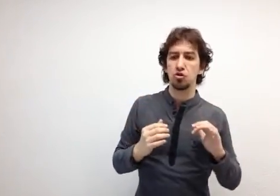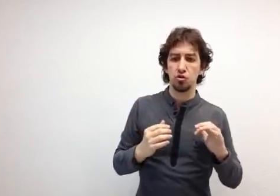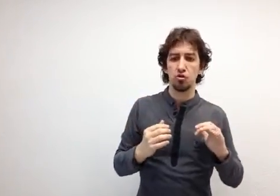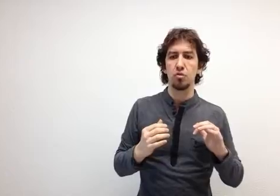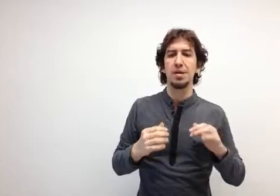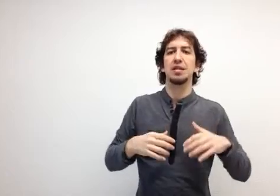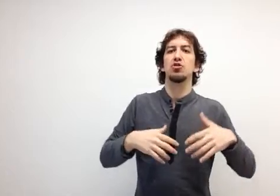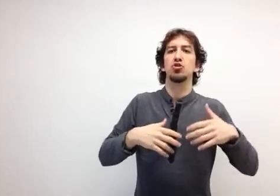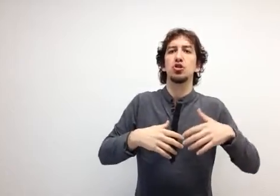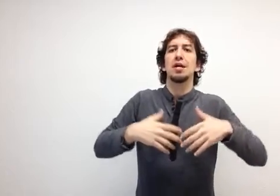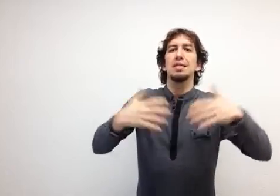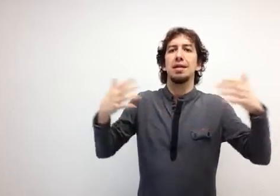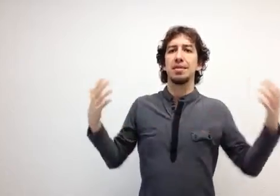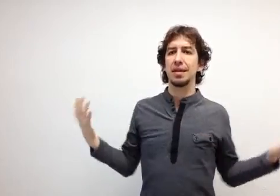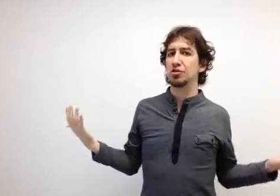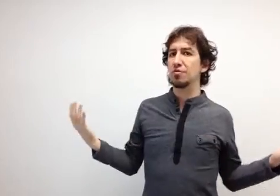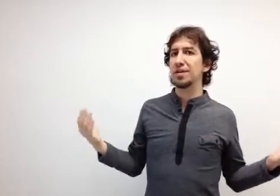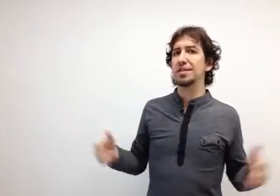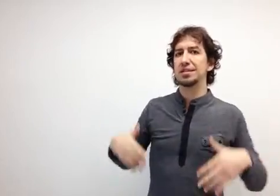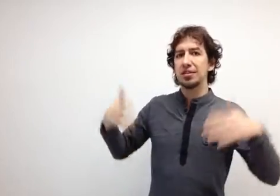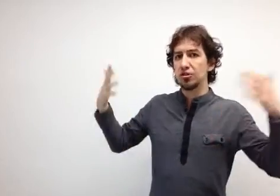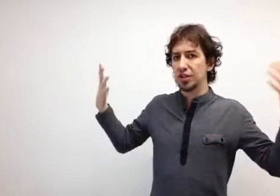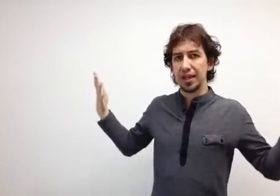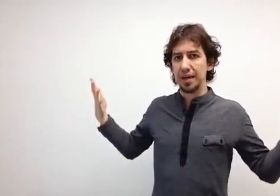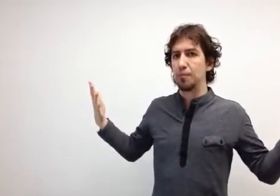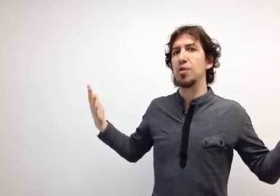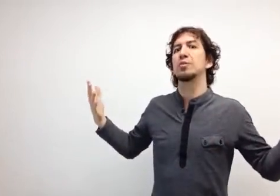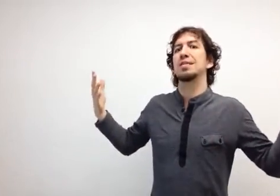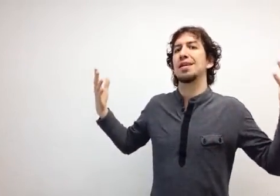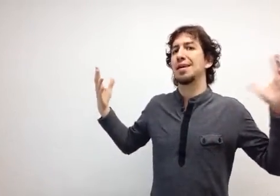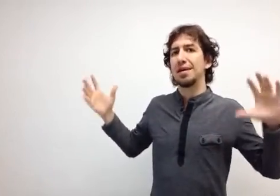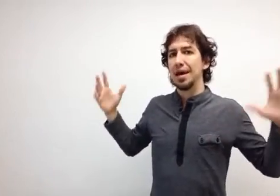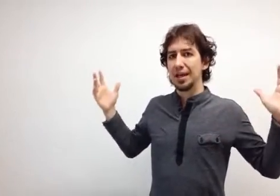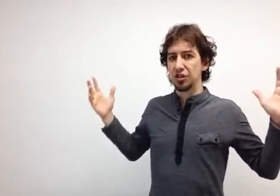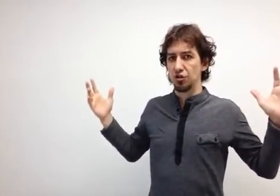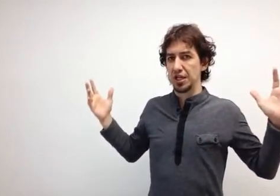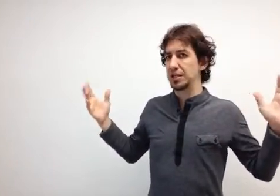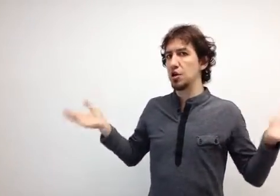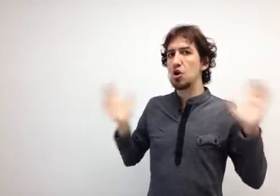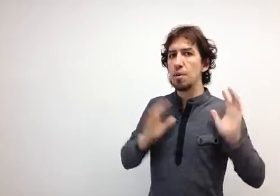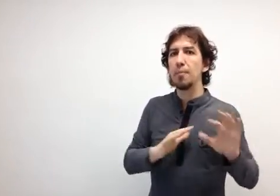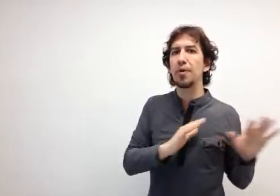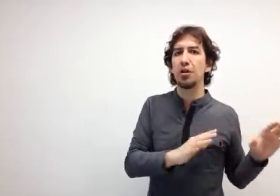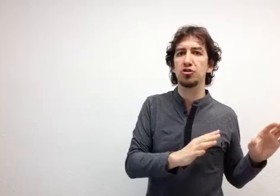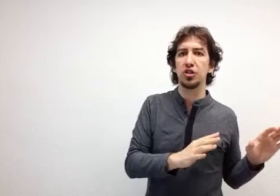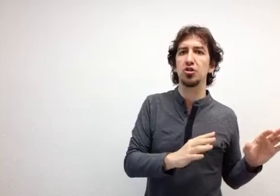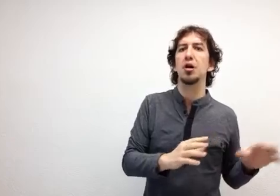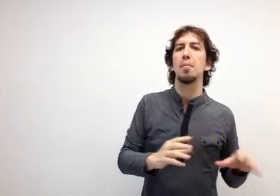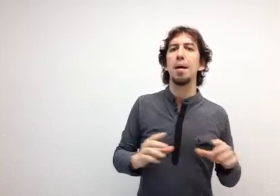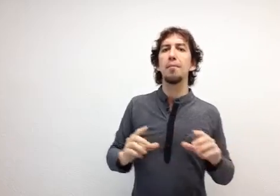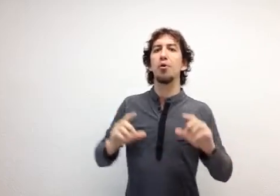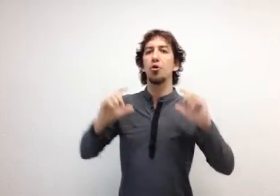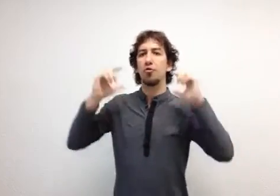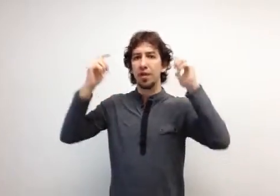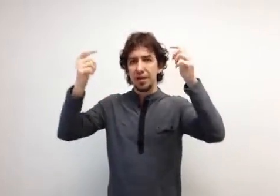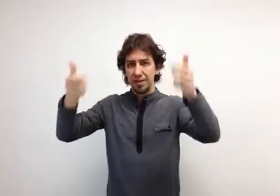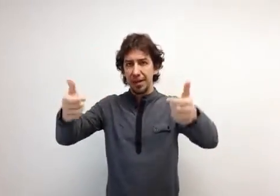otros, más que nosotros decir que somos fantásticos y que podemos hacer X cosas. No van por ahí los tiros, van por ofrecer